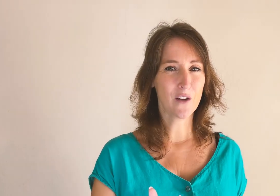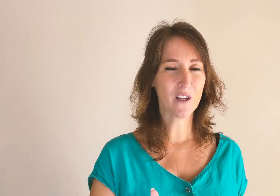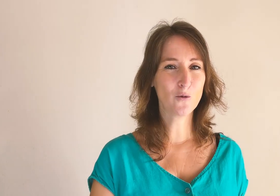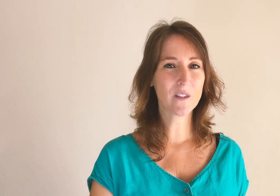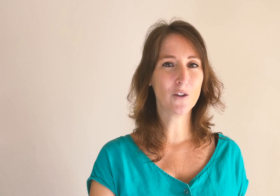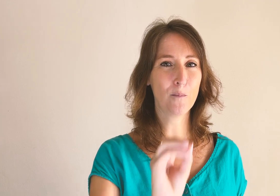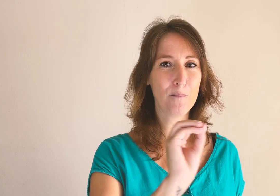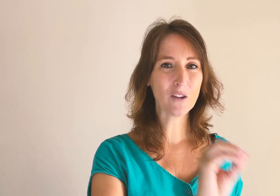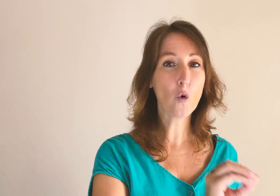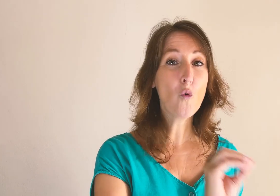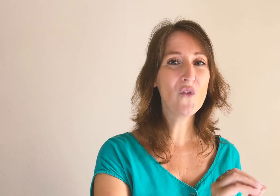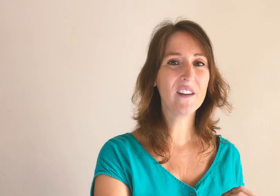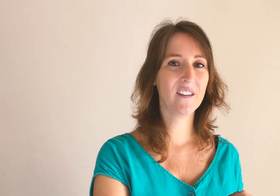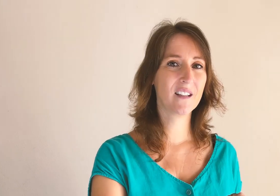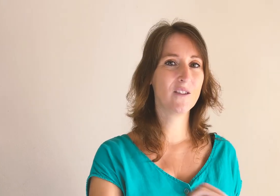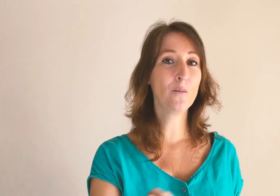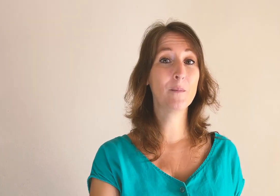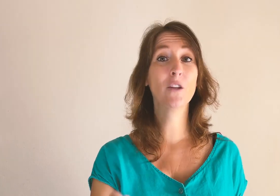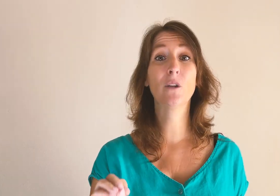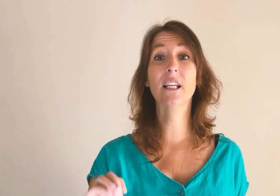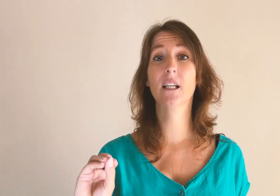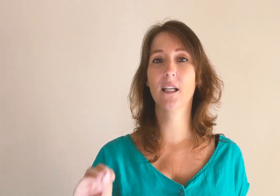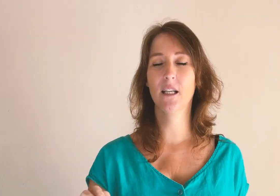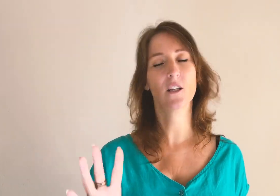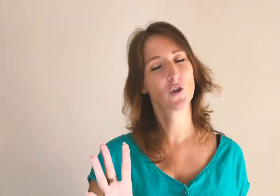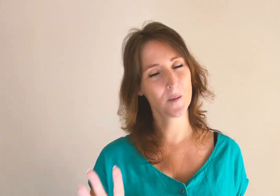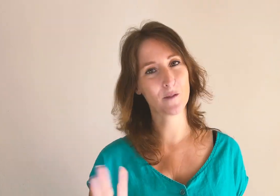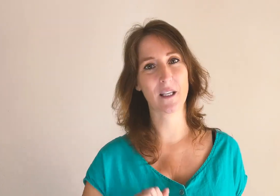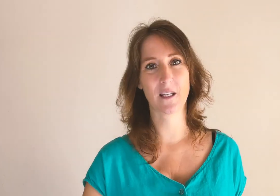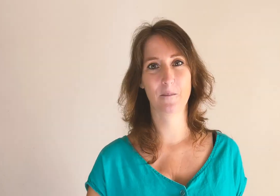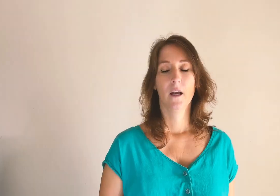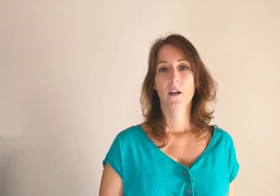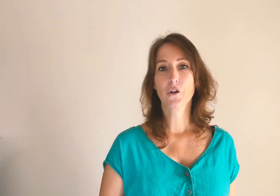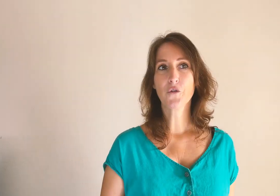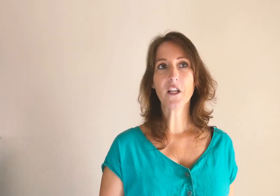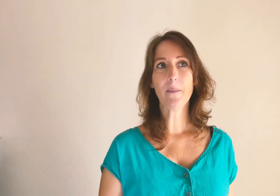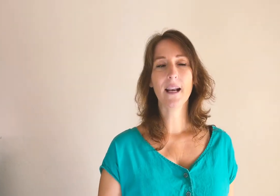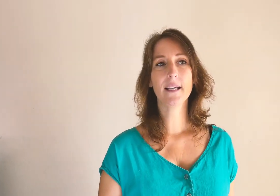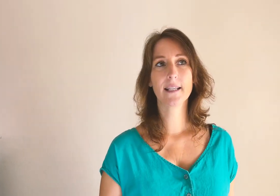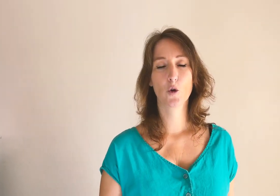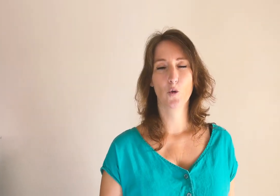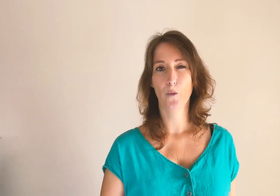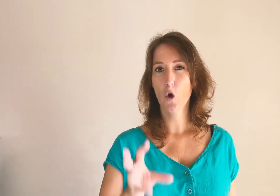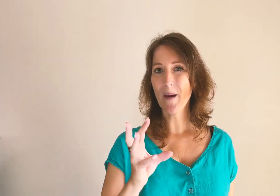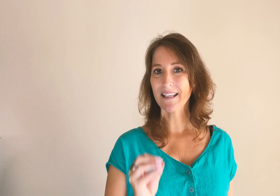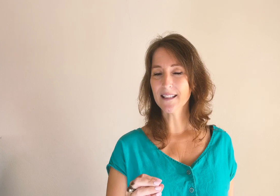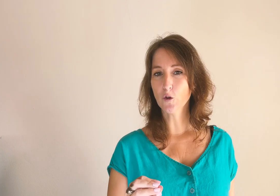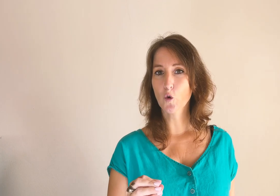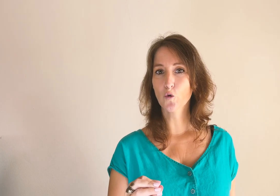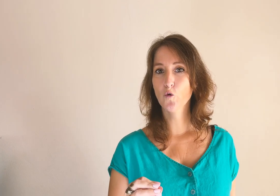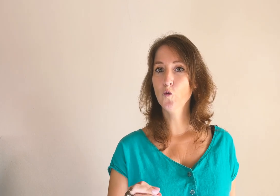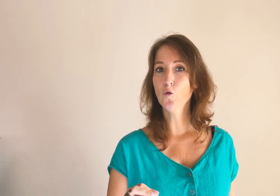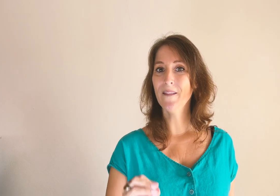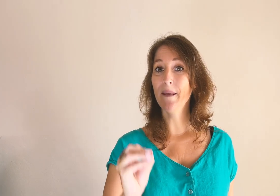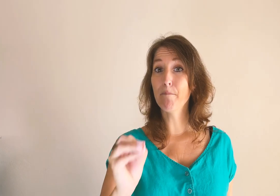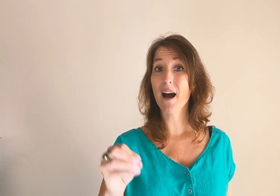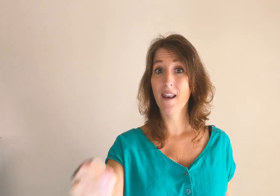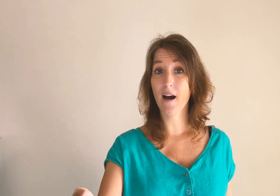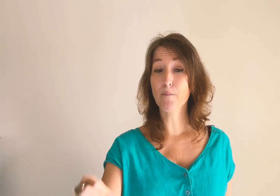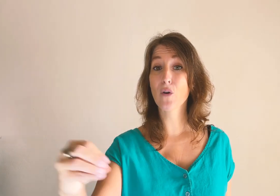réflexion, c'est ne pas trouver ses clients, mais bien de les créer. Je m'explique. Ce que je veux dire par là, c'est que le marketing de contenu n'est pas là pour